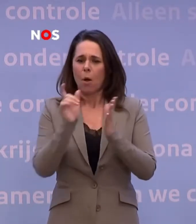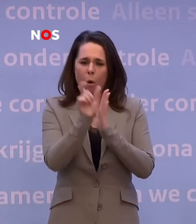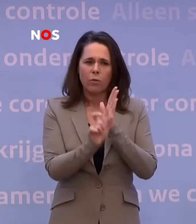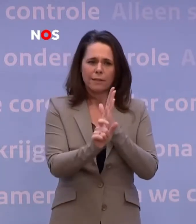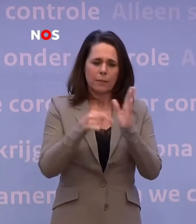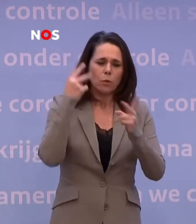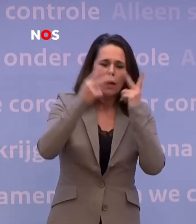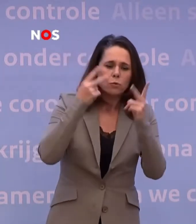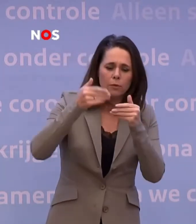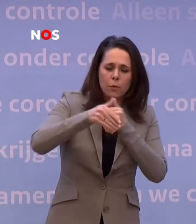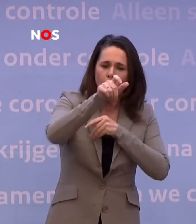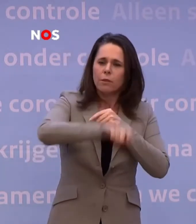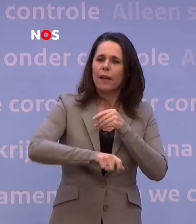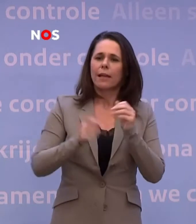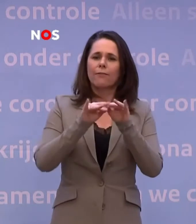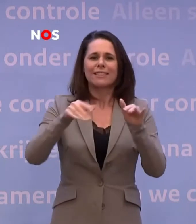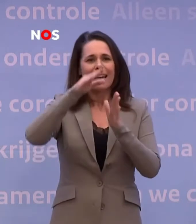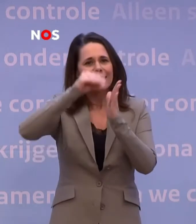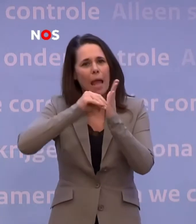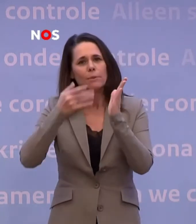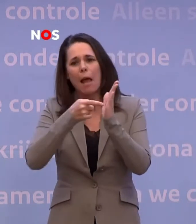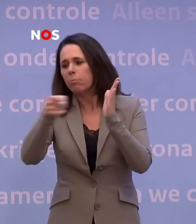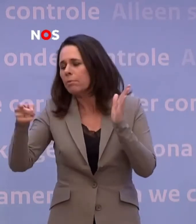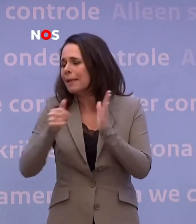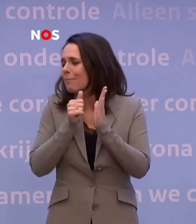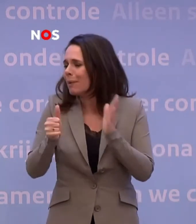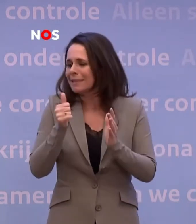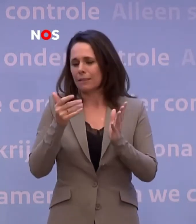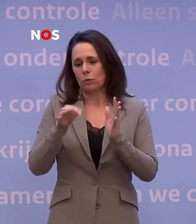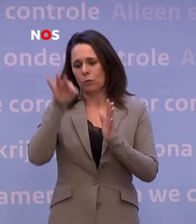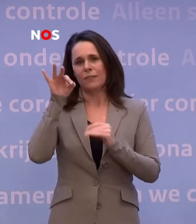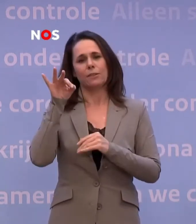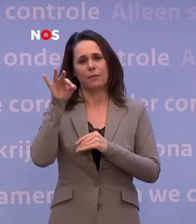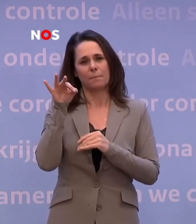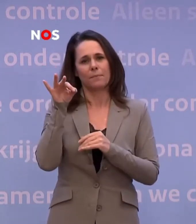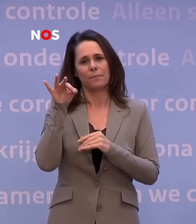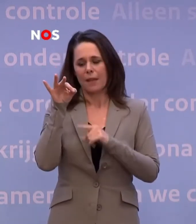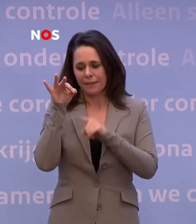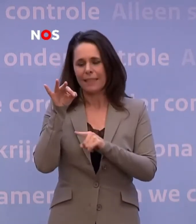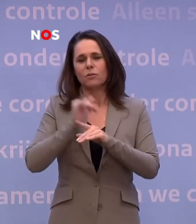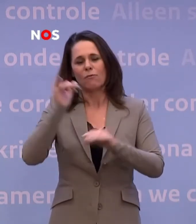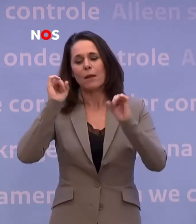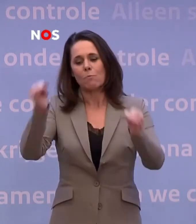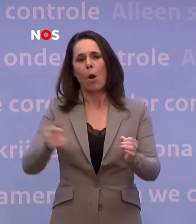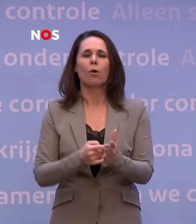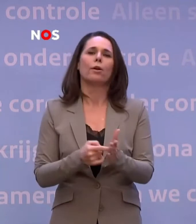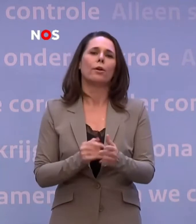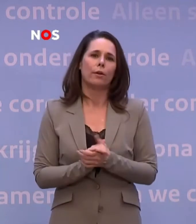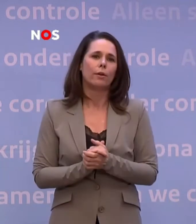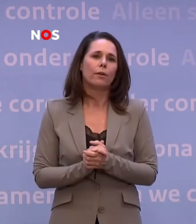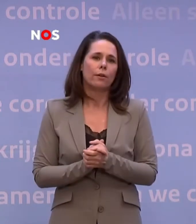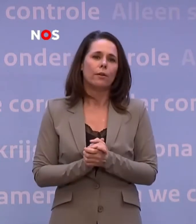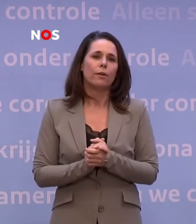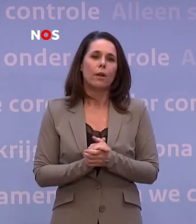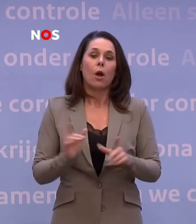verkenning voor de komende weken. zijn verschillende apps in omloop. We moeten gewoon de beste hebben. En die app moeten we zoveel als mogelijk gaan gebruiken. En die kunnen we alleen zoveel als mogelijk gaan